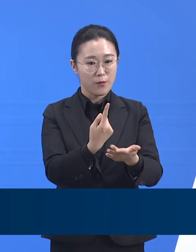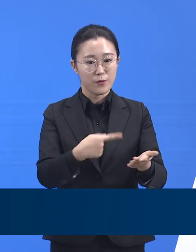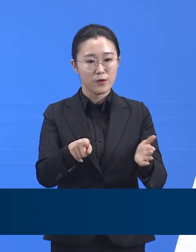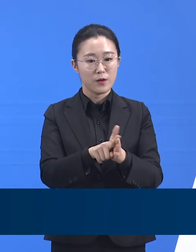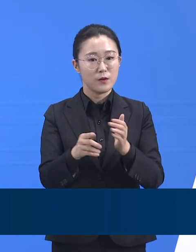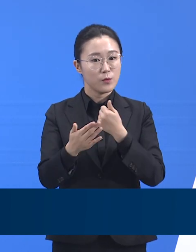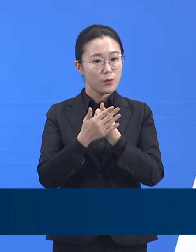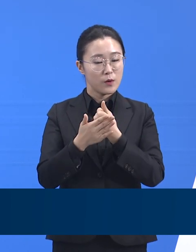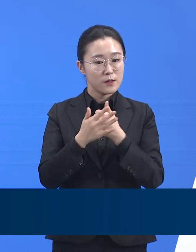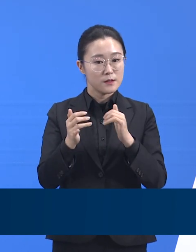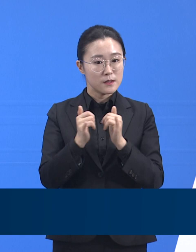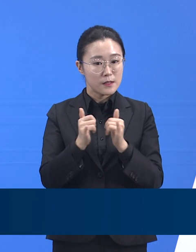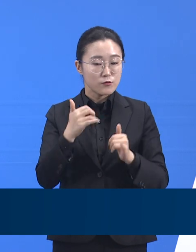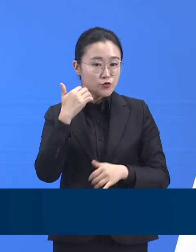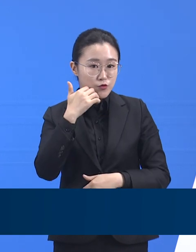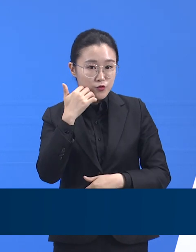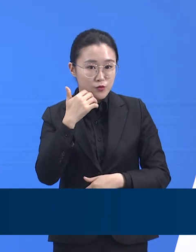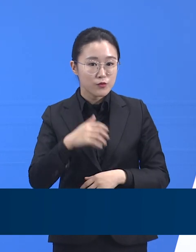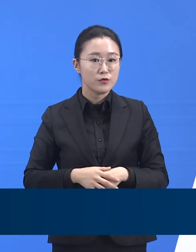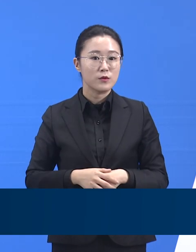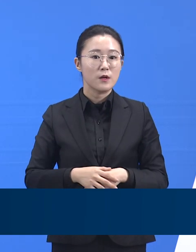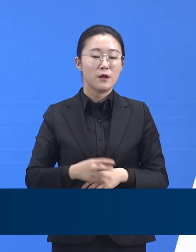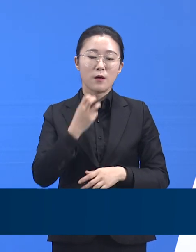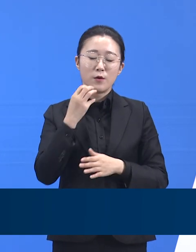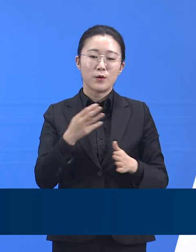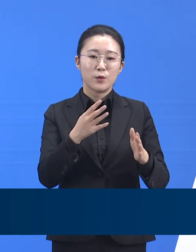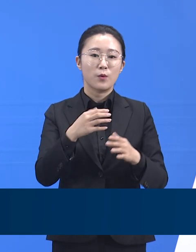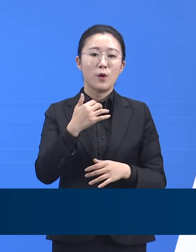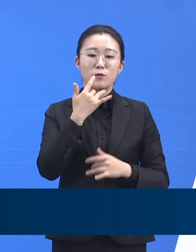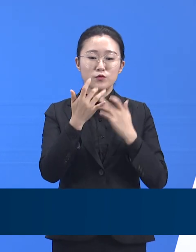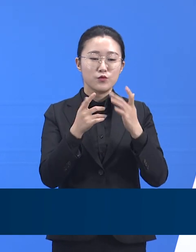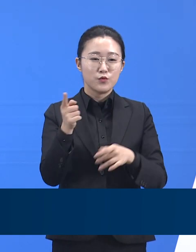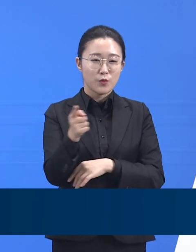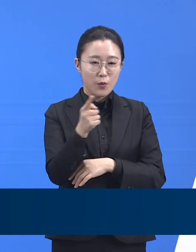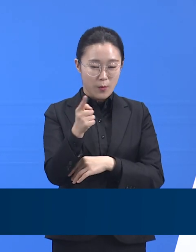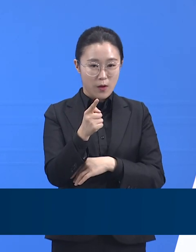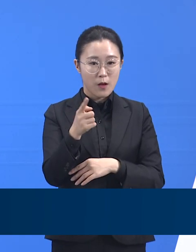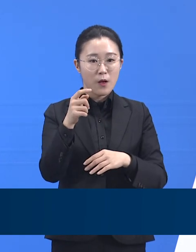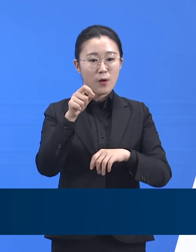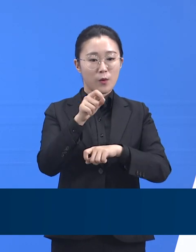소방재난본부 소방공무원분들께도 역시 깊은 감사의 인사를 드립니다.